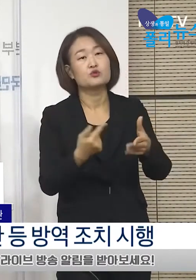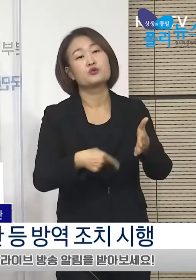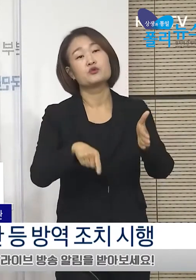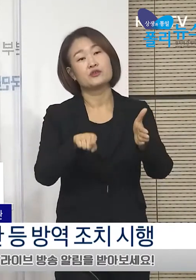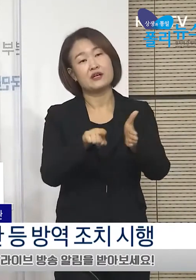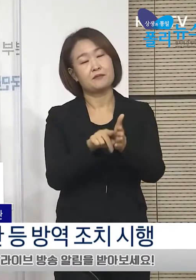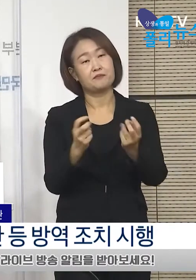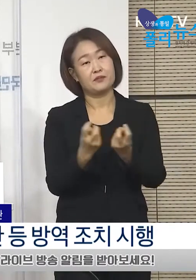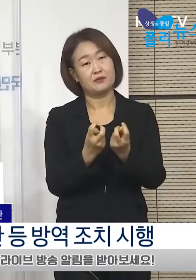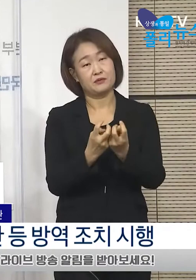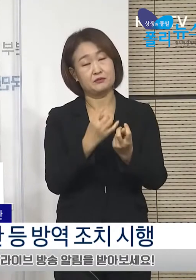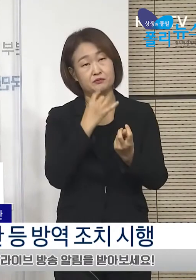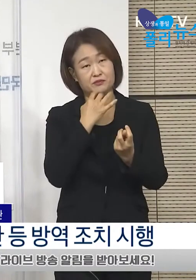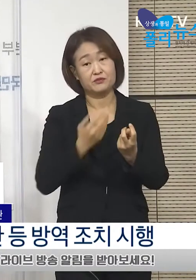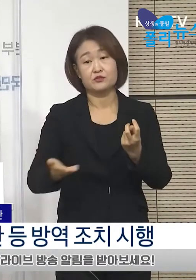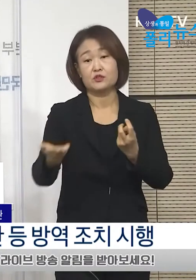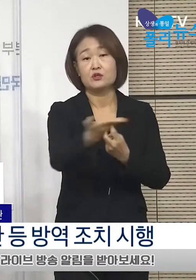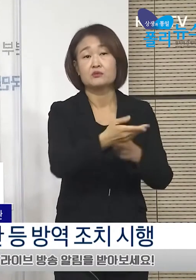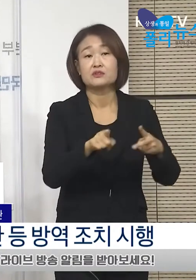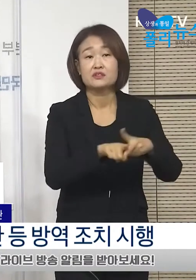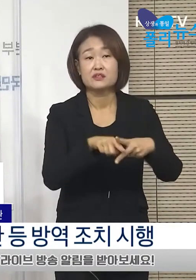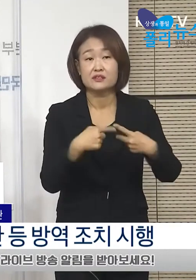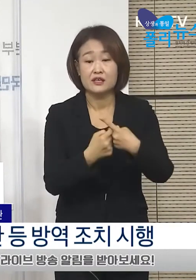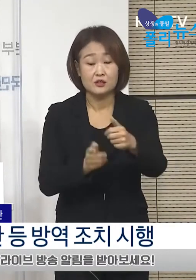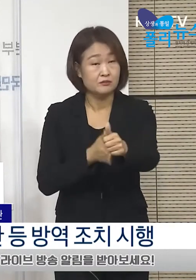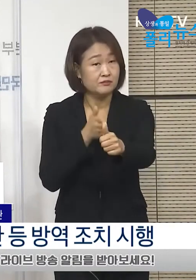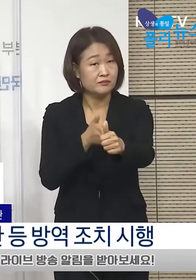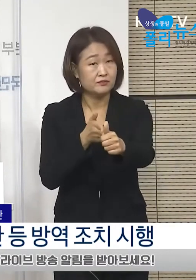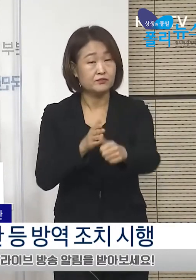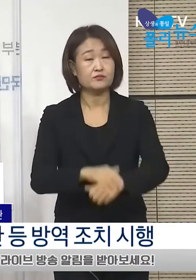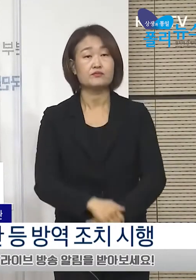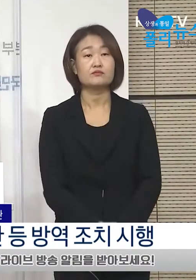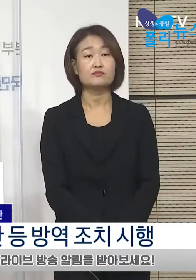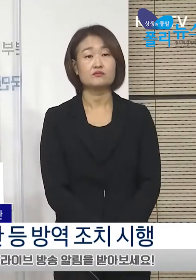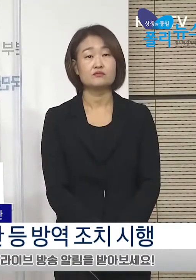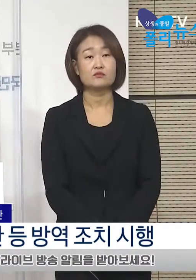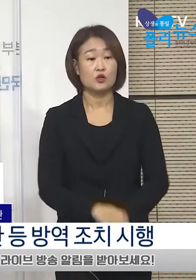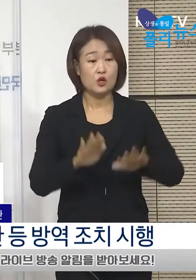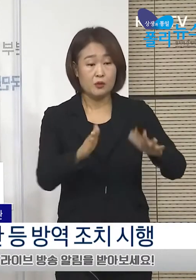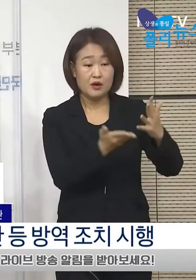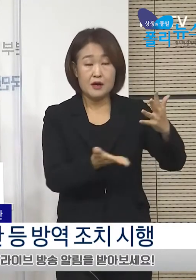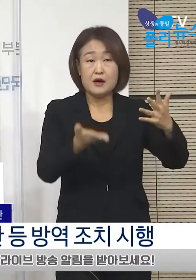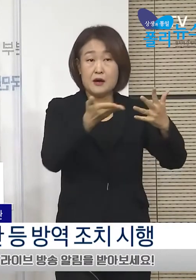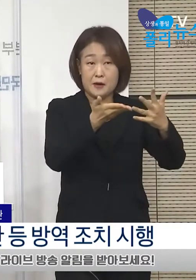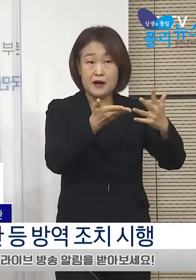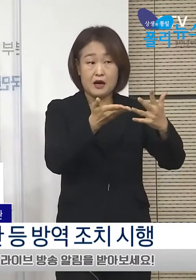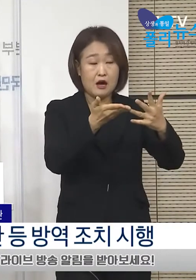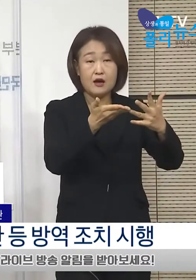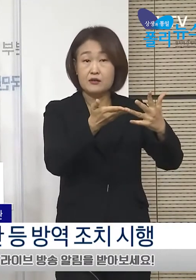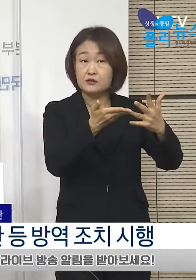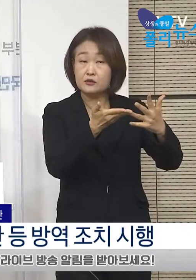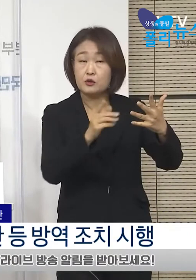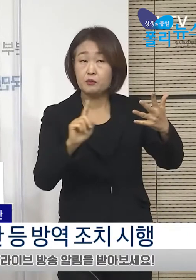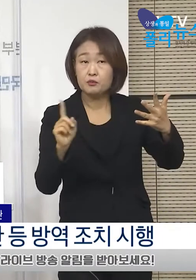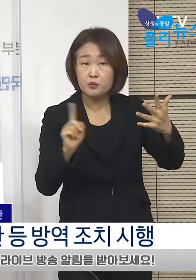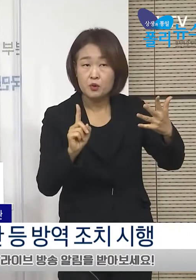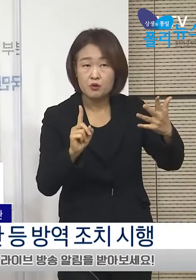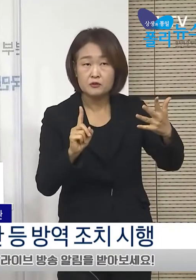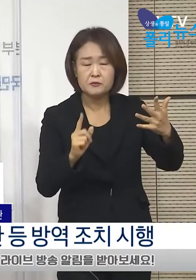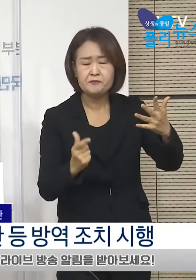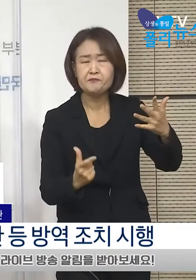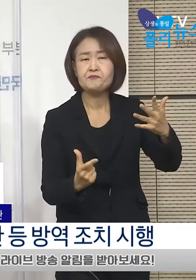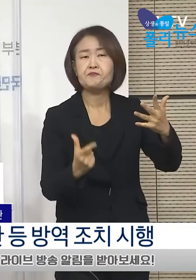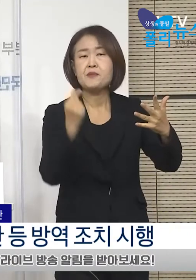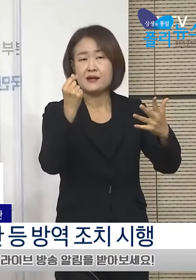조치임을 양해해 주시기 바랍니다. 이번 1.5단계 상향 조정의 목표는 최대한